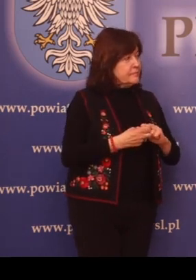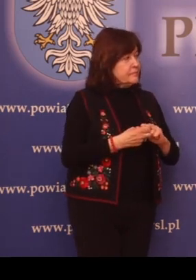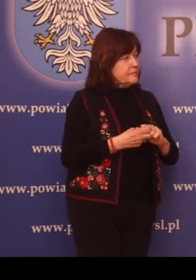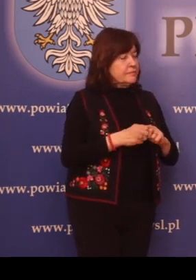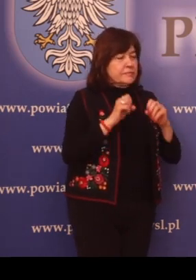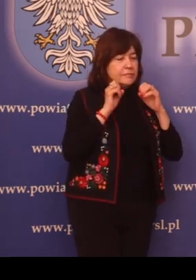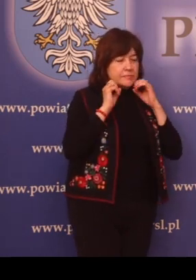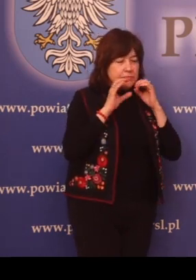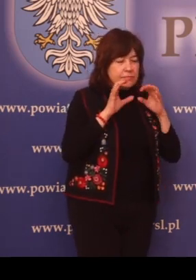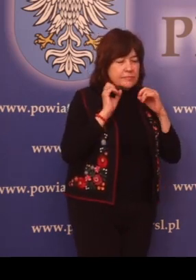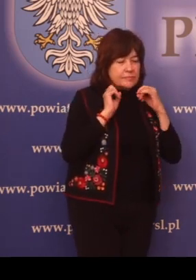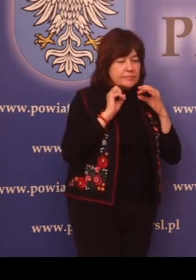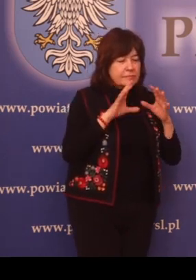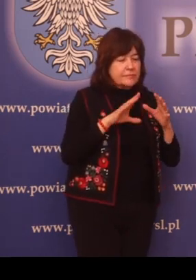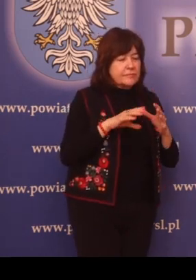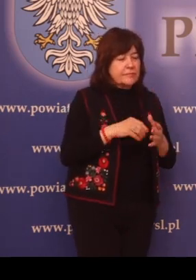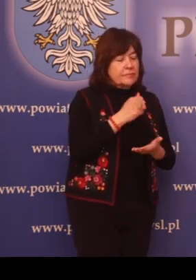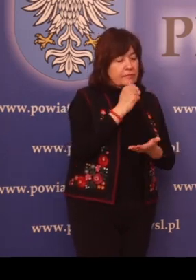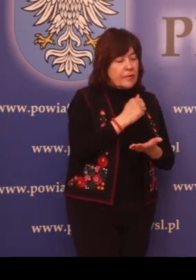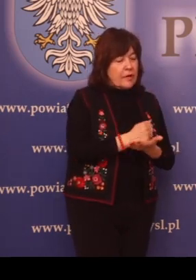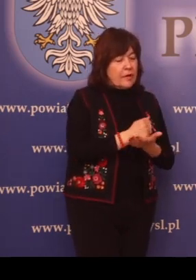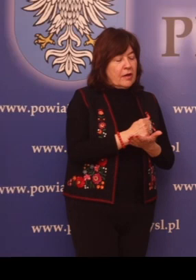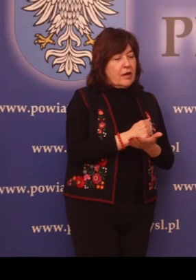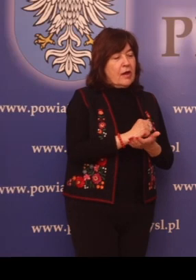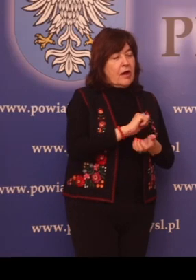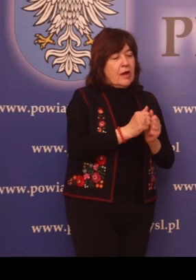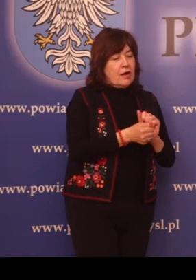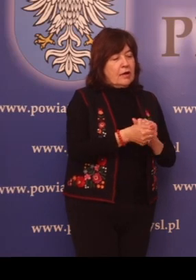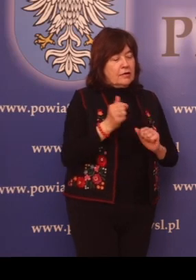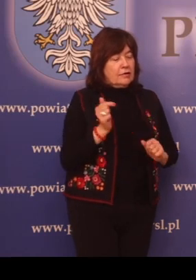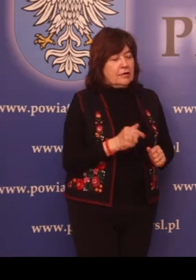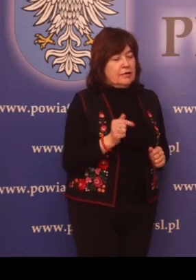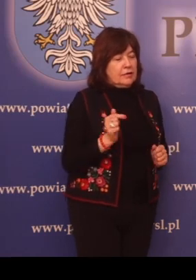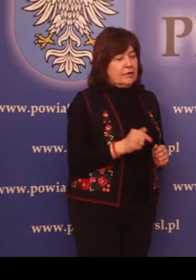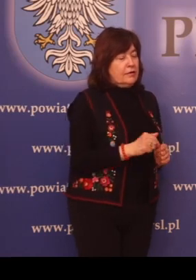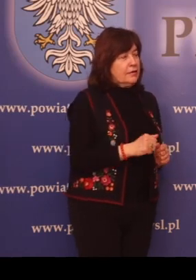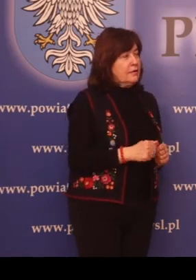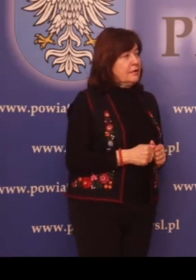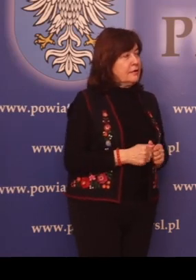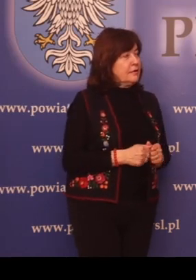Poinformowanie o uprawnieniach lub obowiązkach.